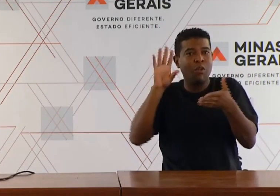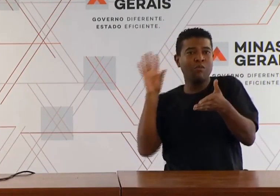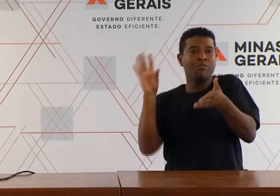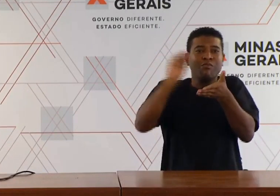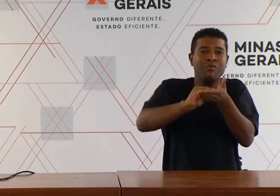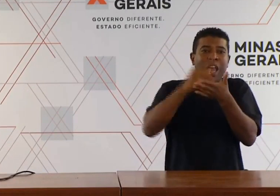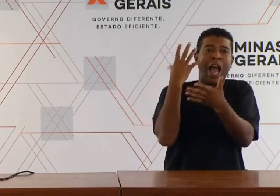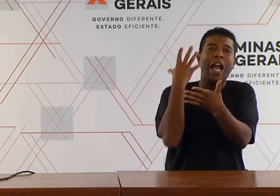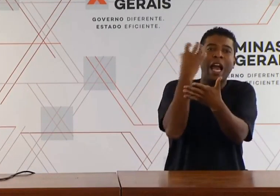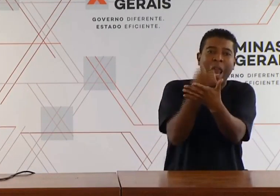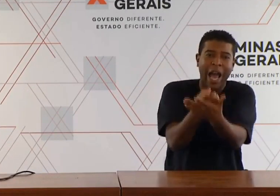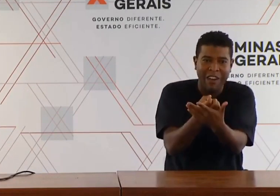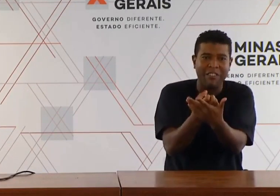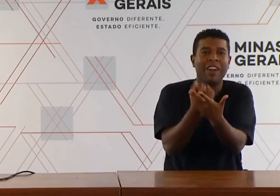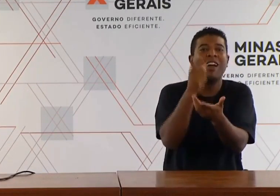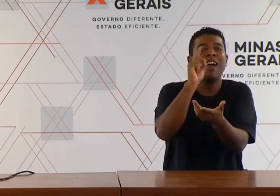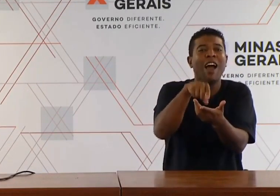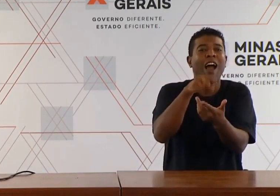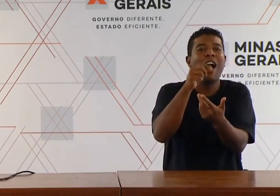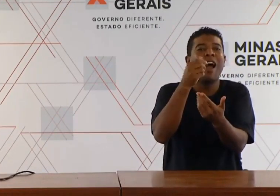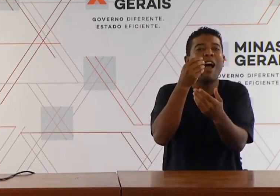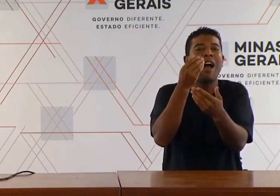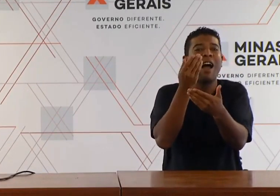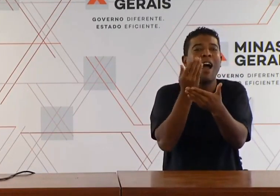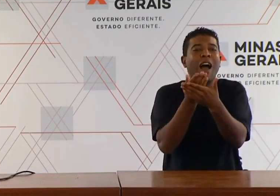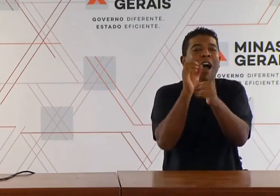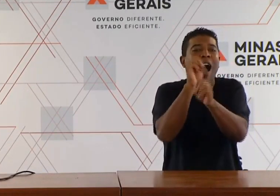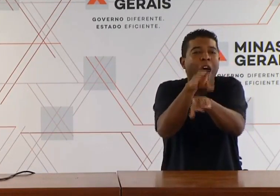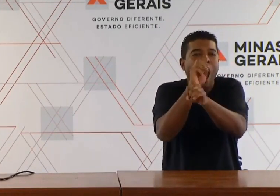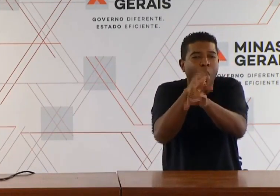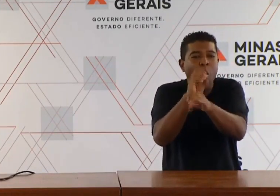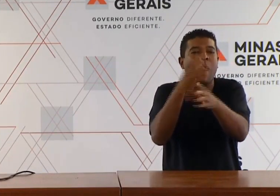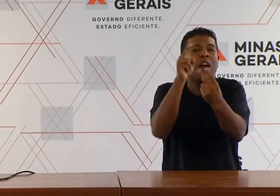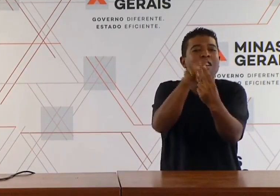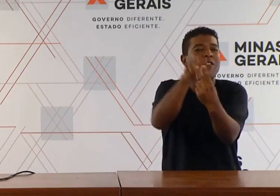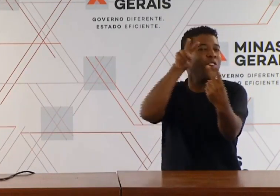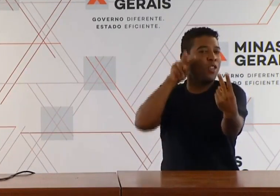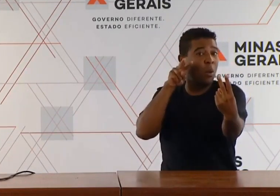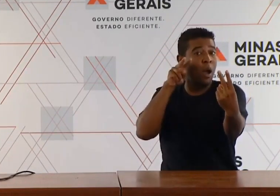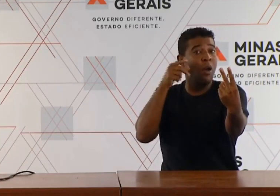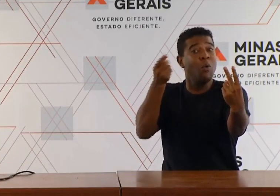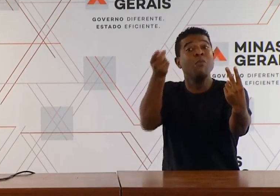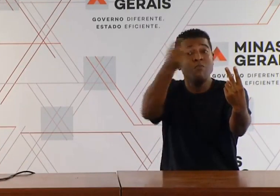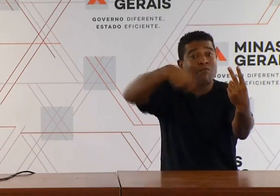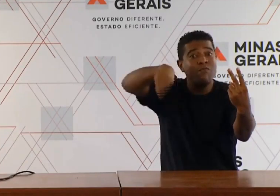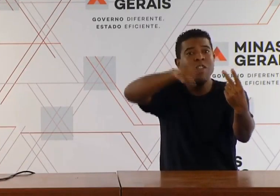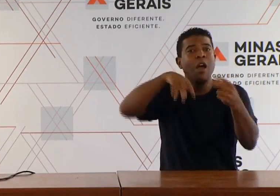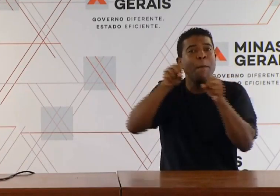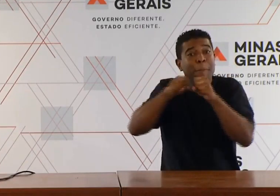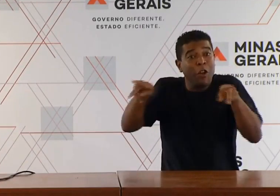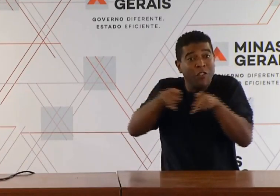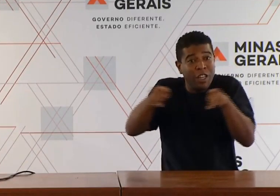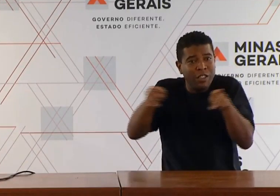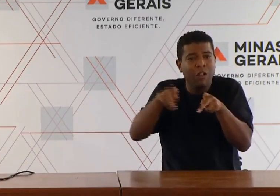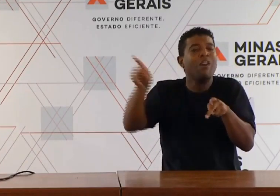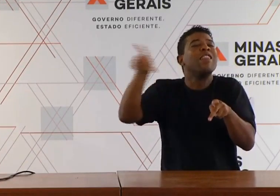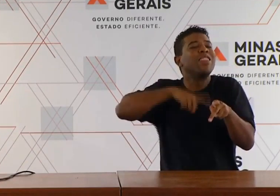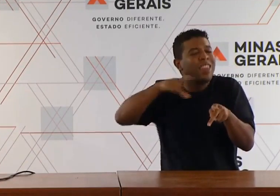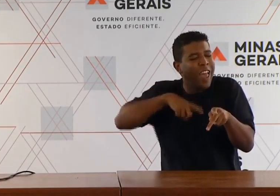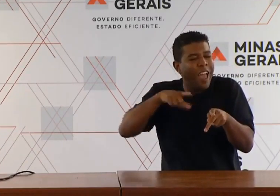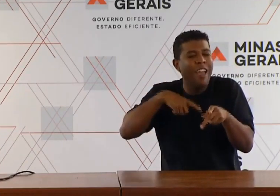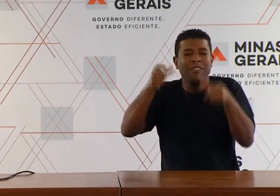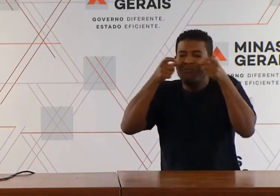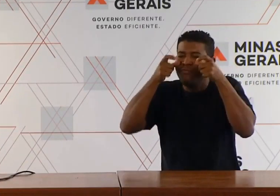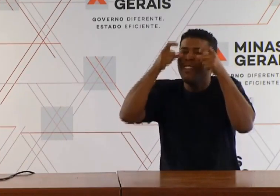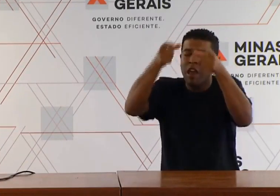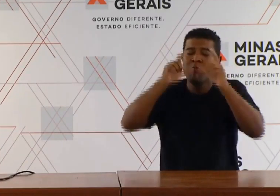Os professores estão muito empenhados. Esse conteúdo todo baseado nos nossos planos de estudos doutorados. Eu acho que vocês